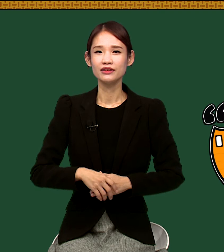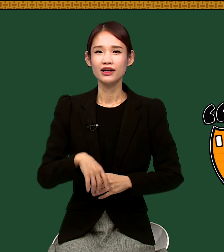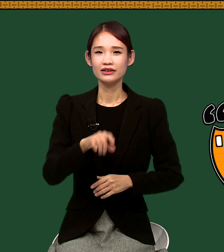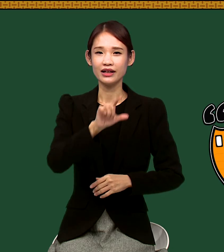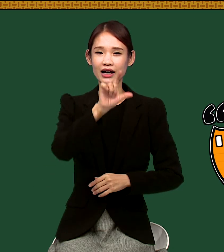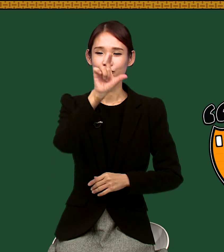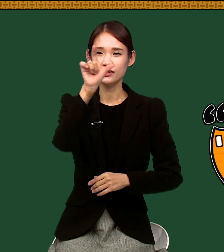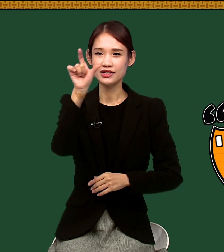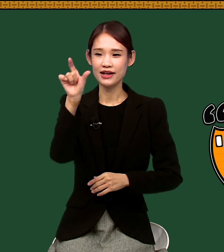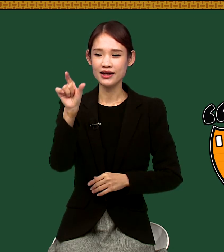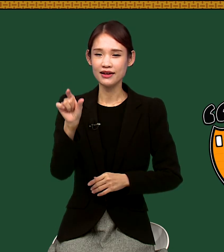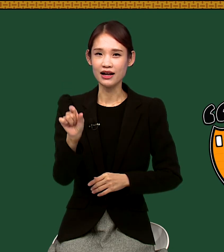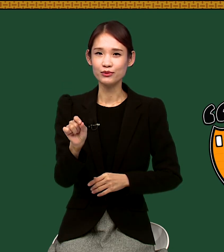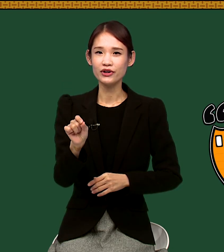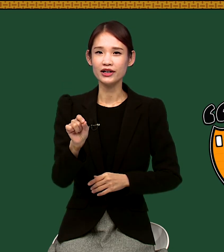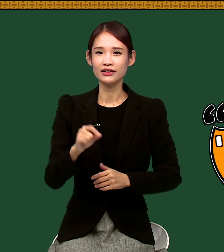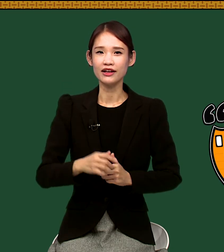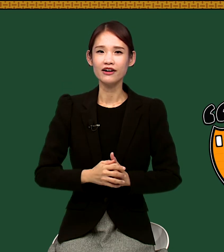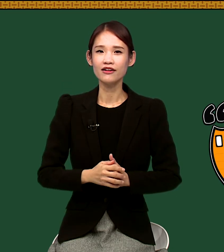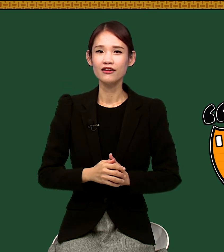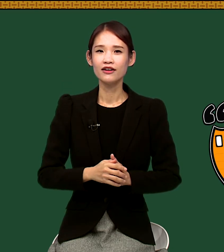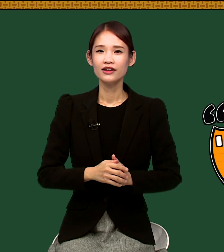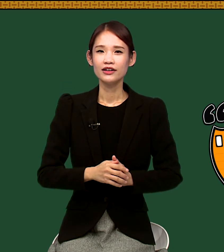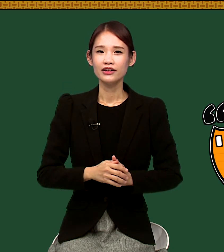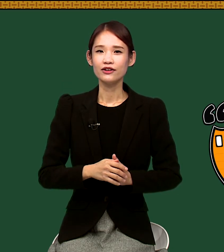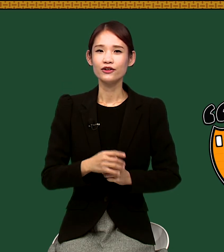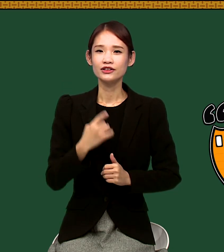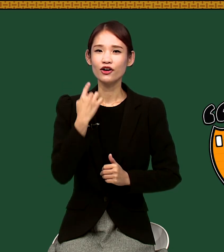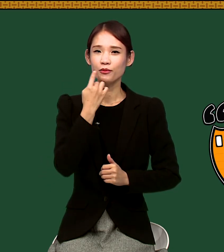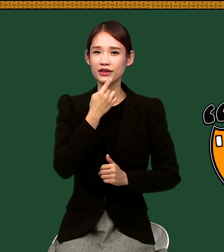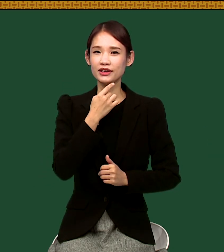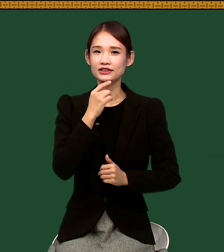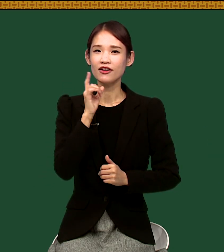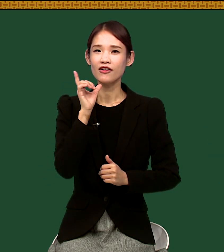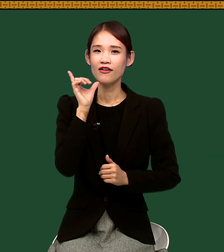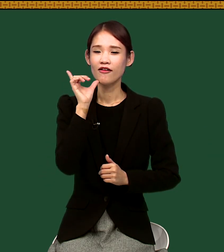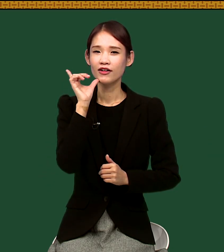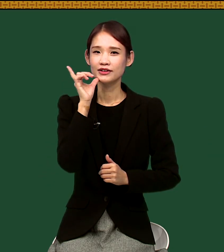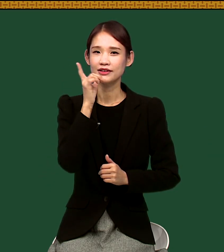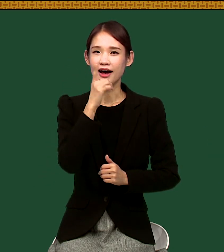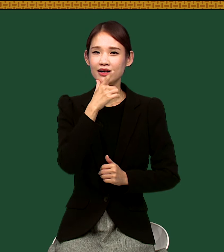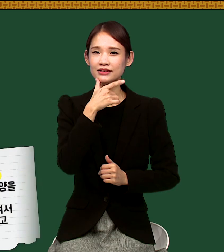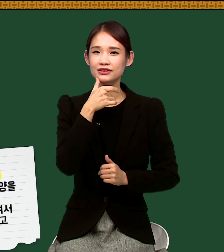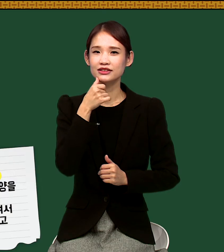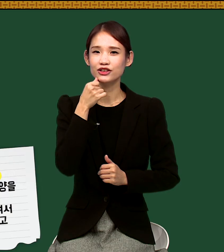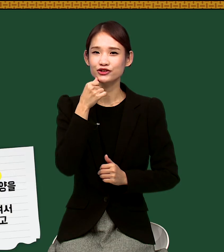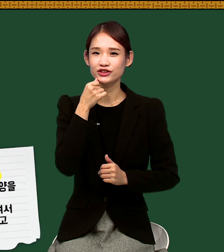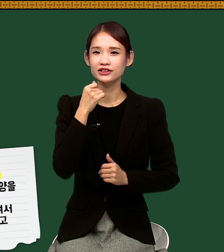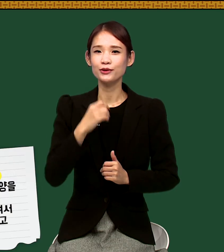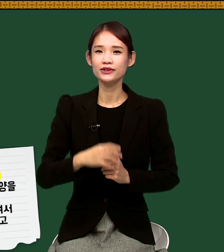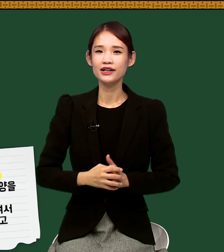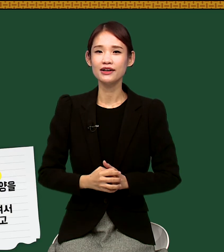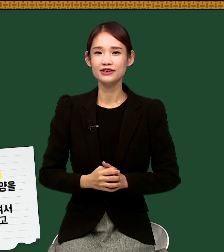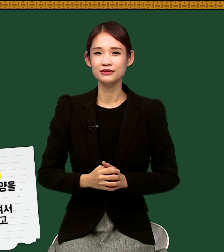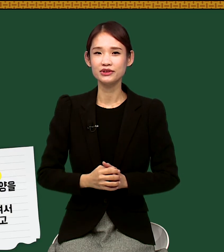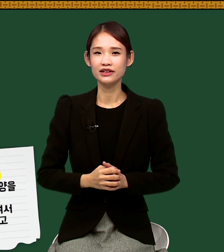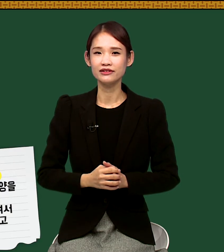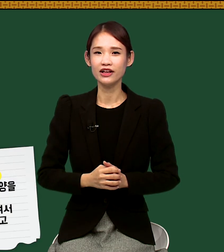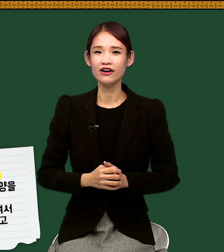달월자의 달 모양인데요. 턱 밑에서 달을 그려주신다고 생각하시면 되는데요.